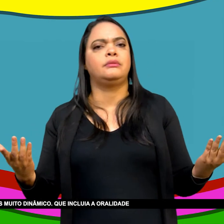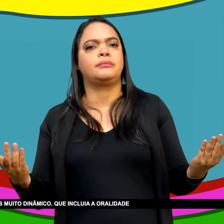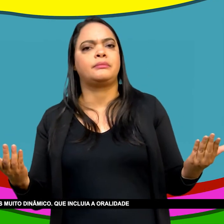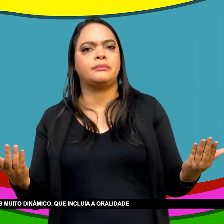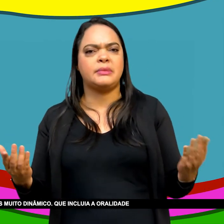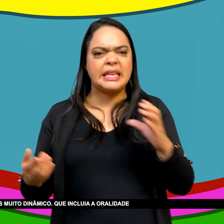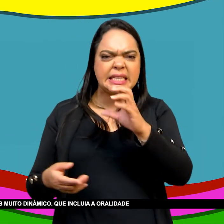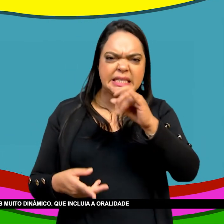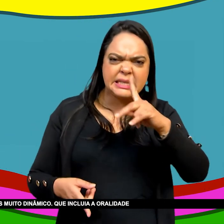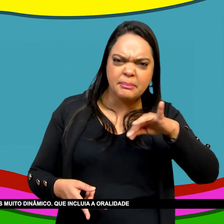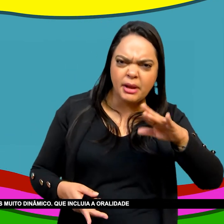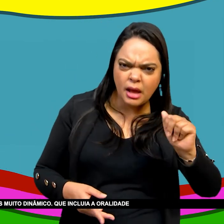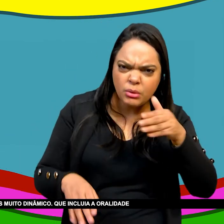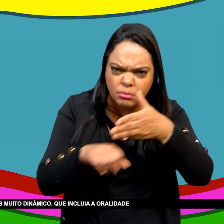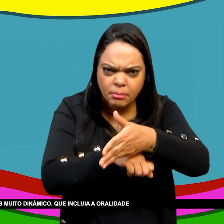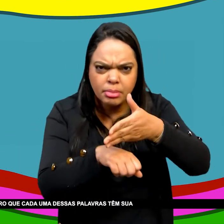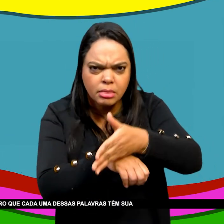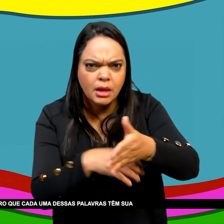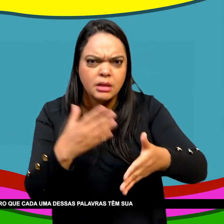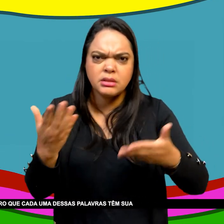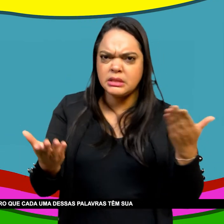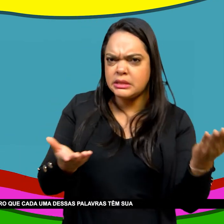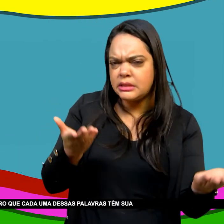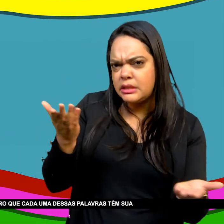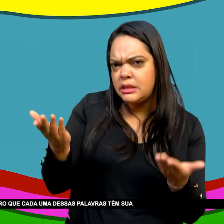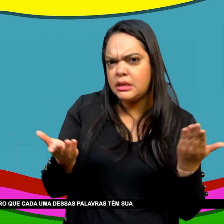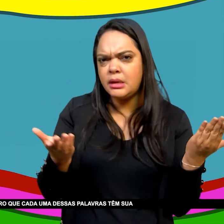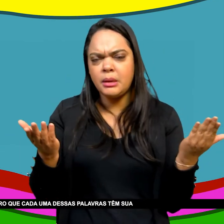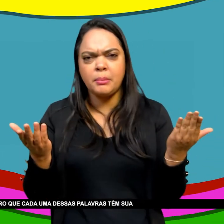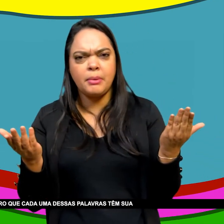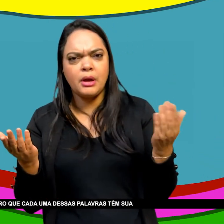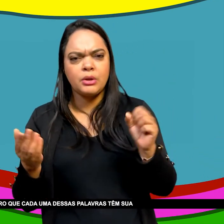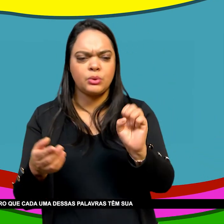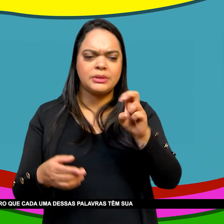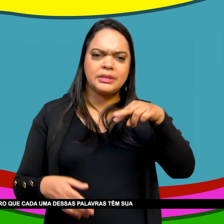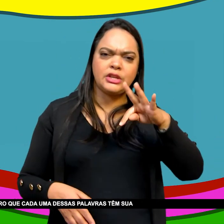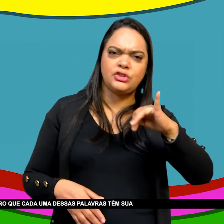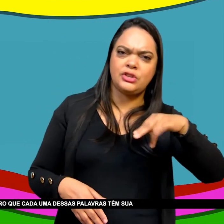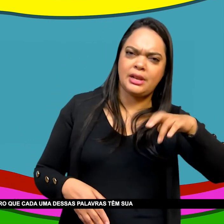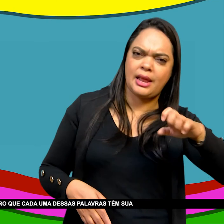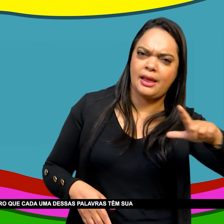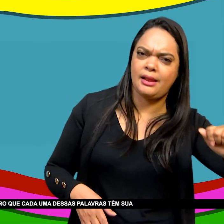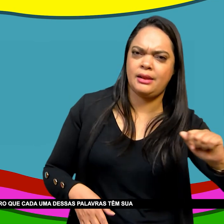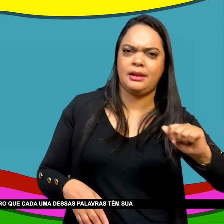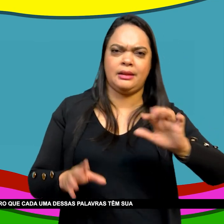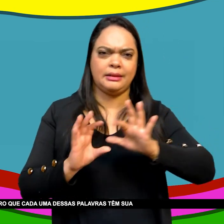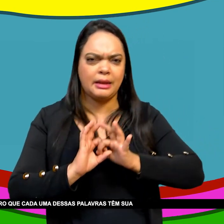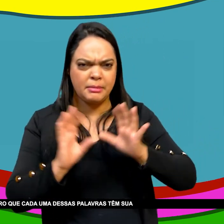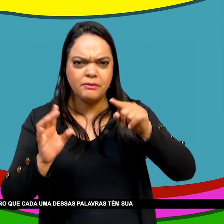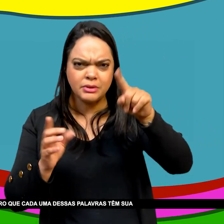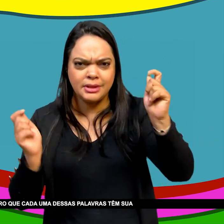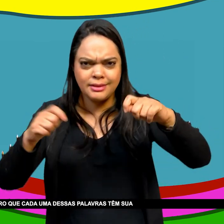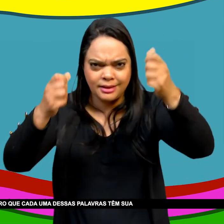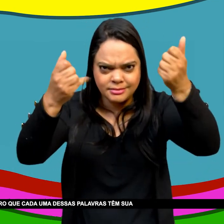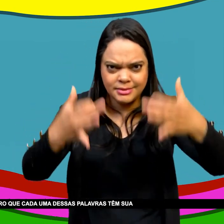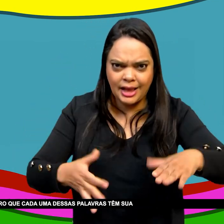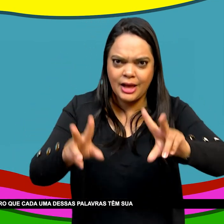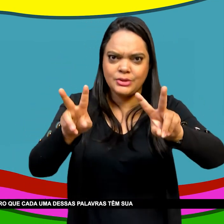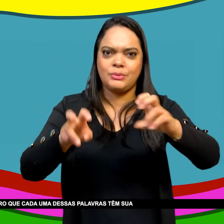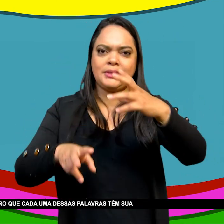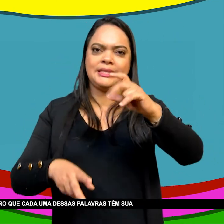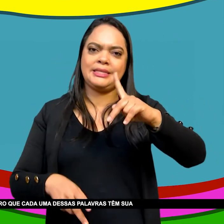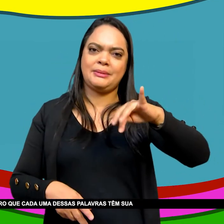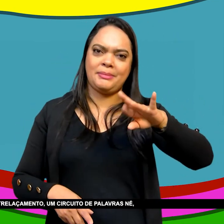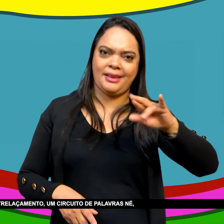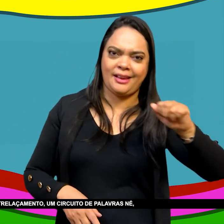incluía A oralidade Que era a principal O manuscrito E o impresso É claro Que cada uma